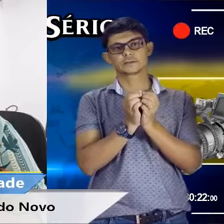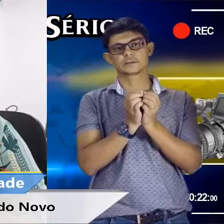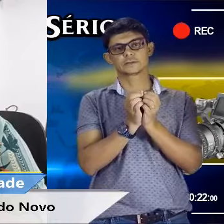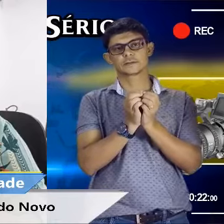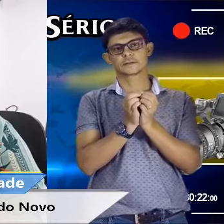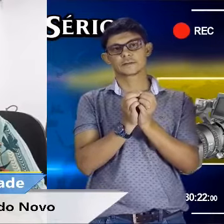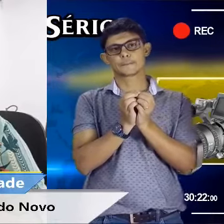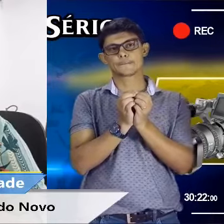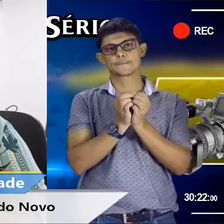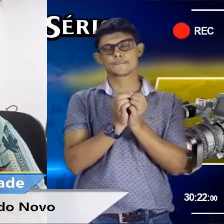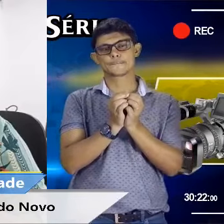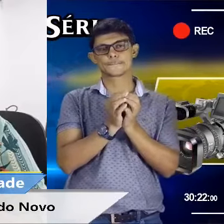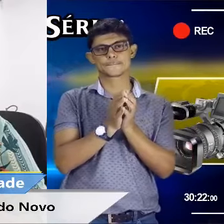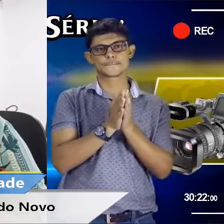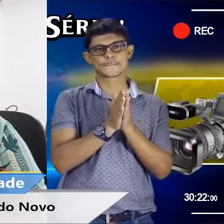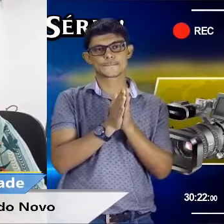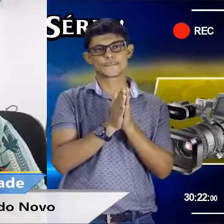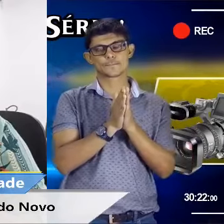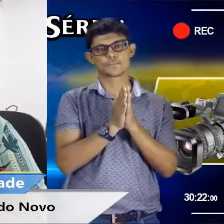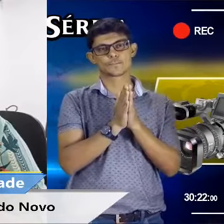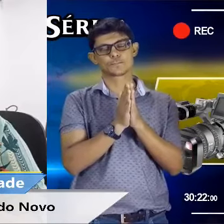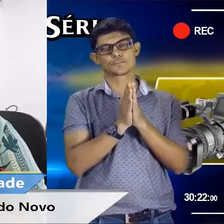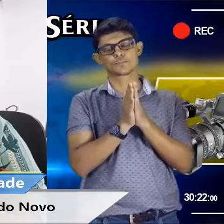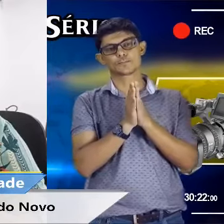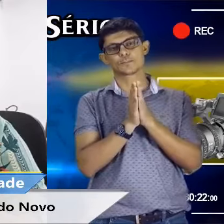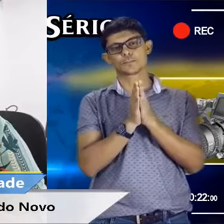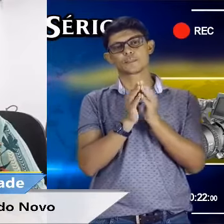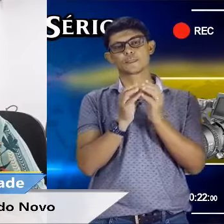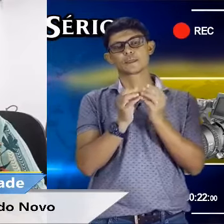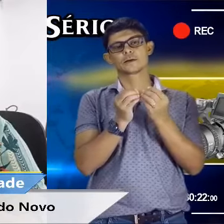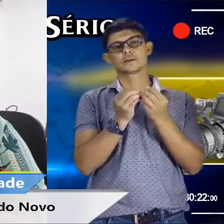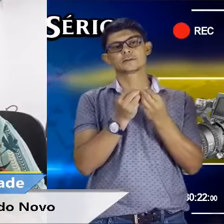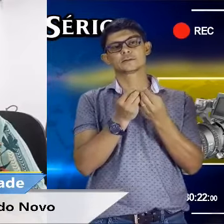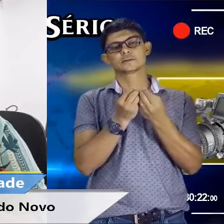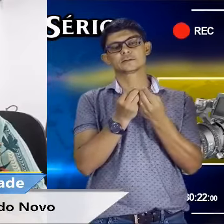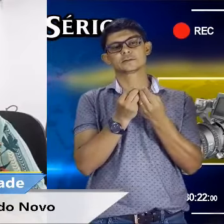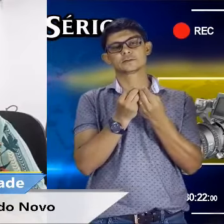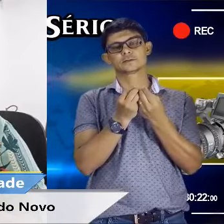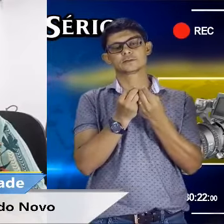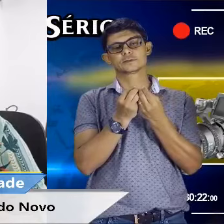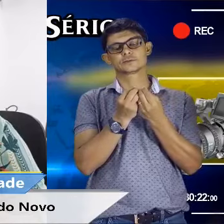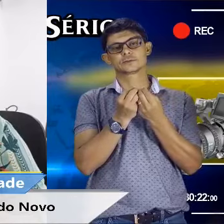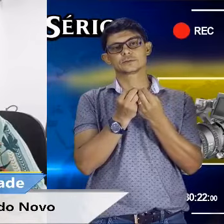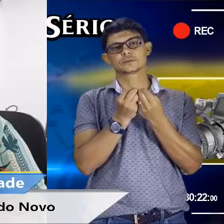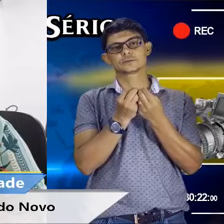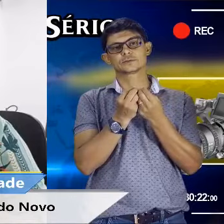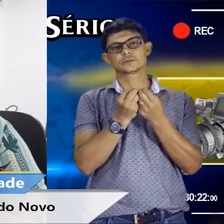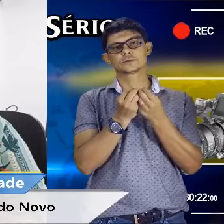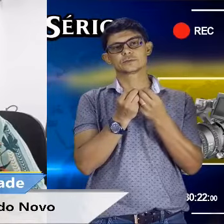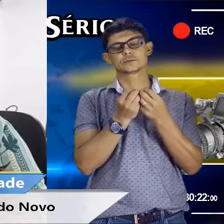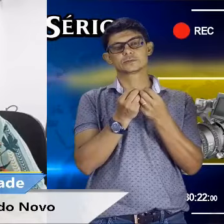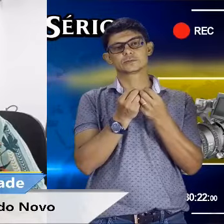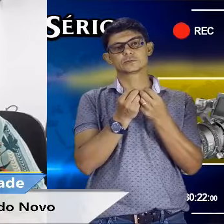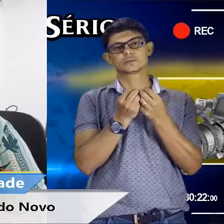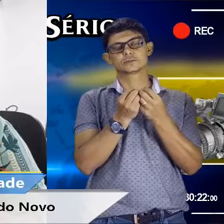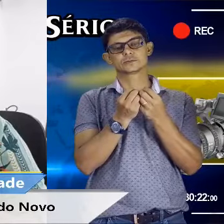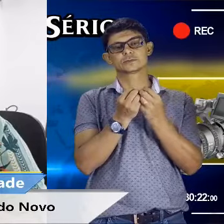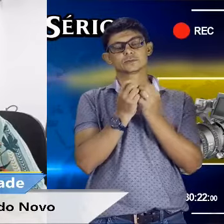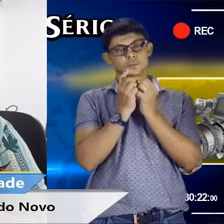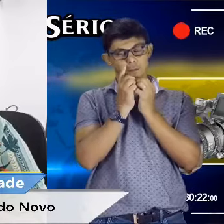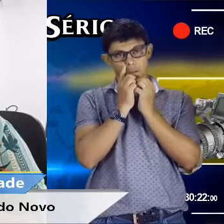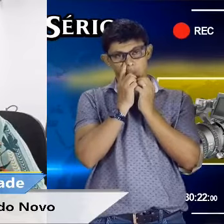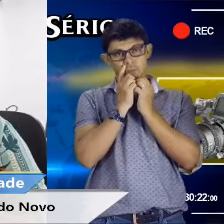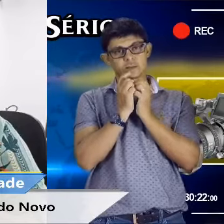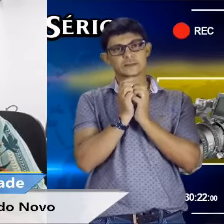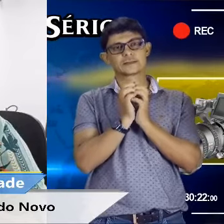Nós queremos, não queremos confusão, mas nós queremos solução para os nossos empresários, pessoas que estão investindo na